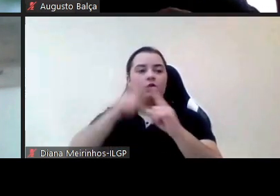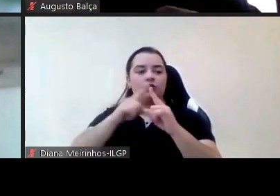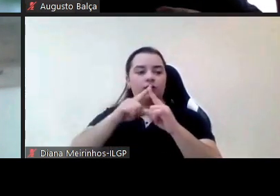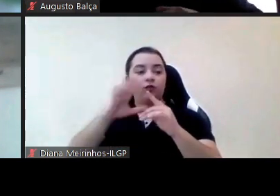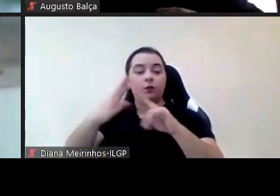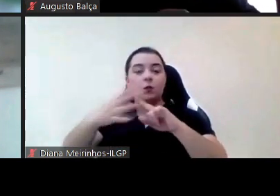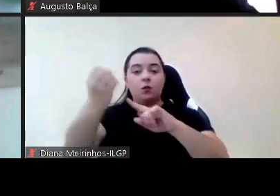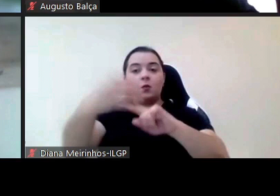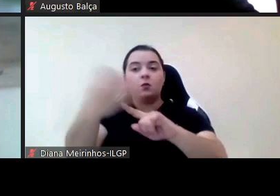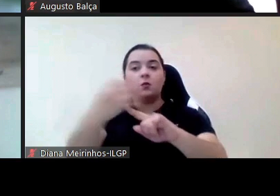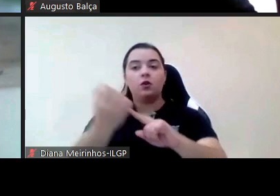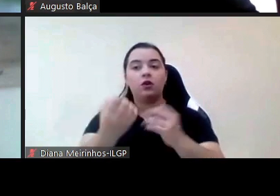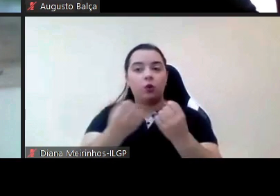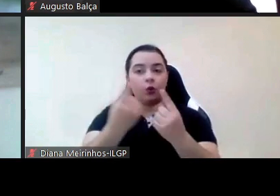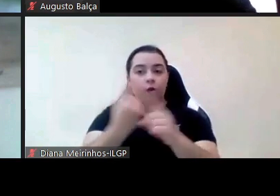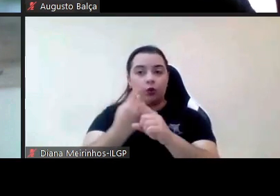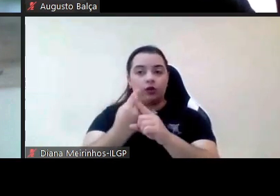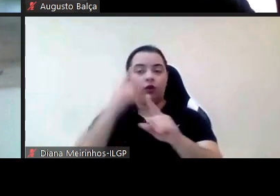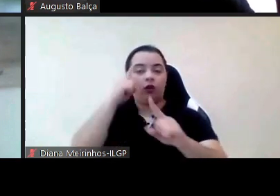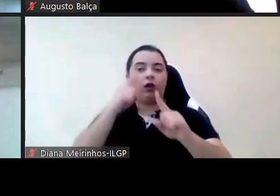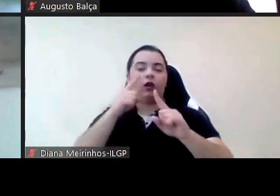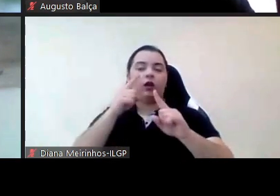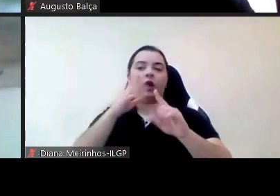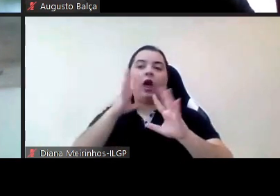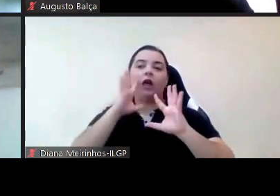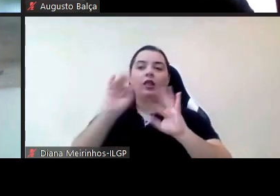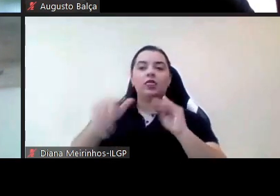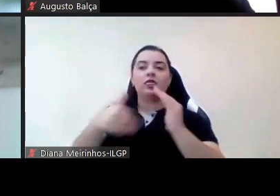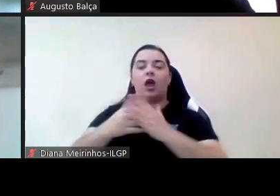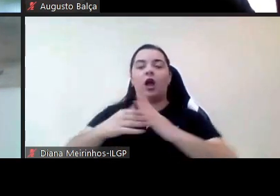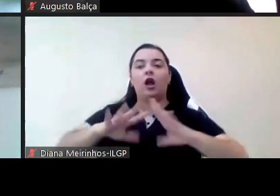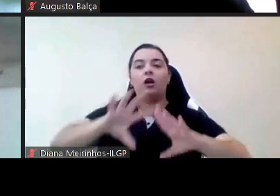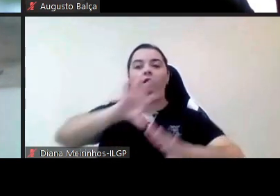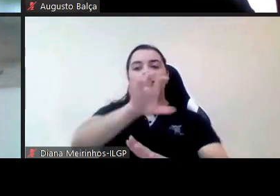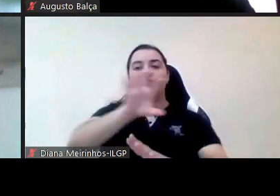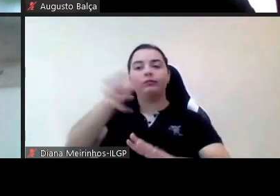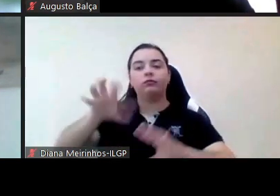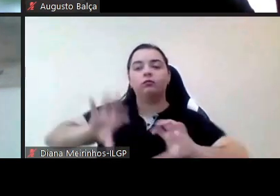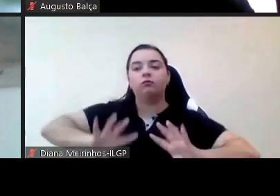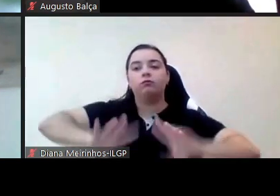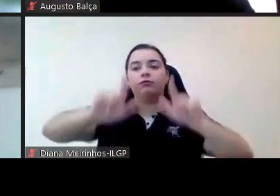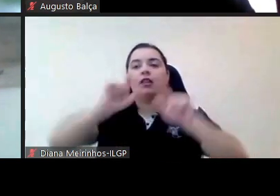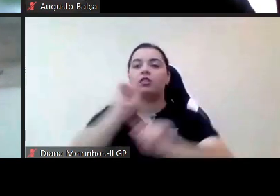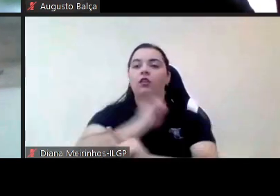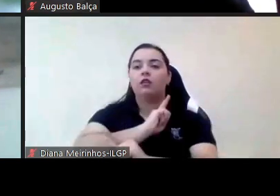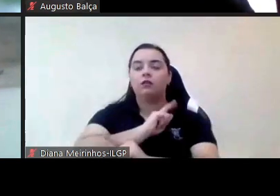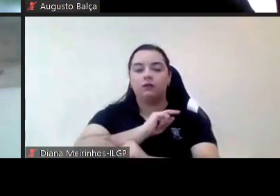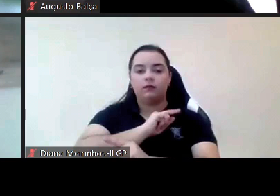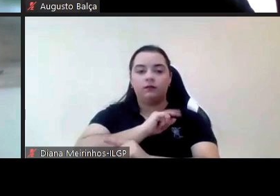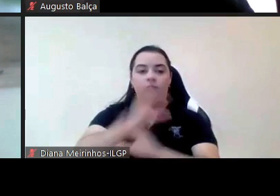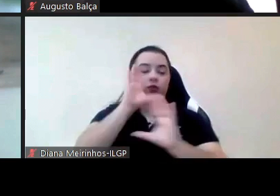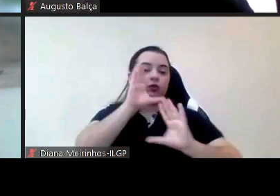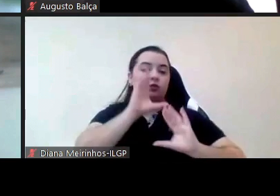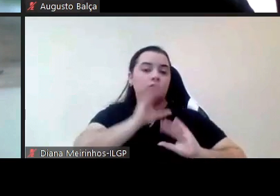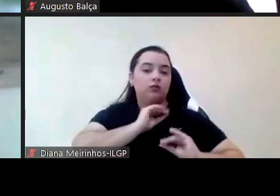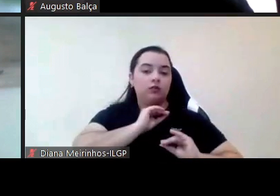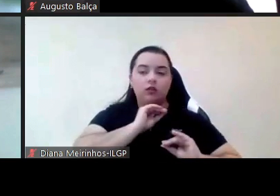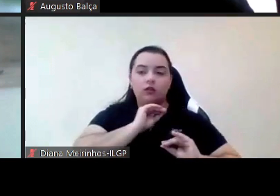no desenvolvimento local muito obrigada eu não tenho aqui indicação nem levantar da mão nem nenhuma